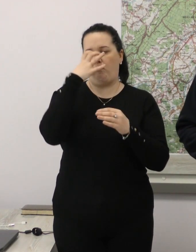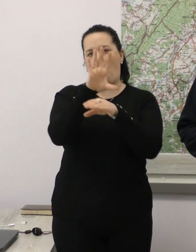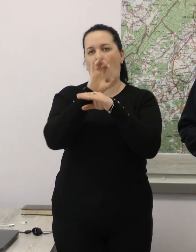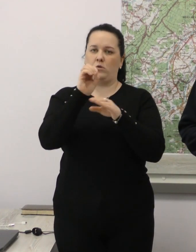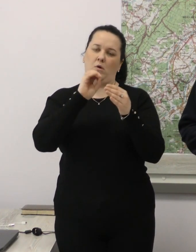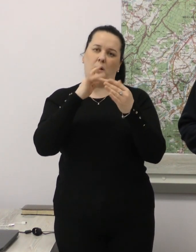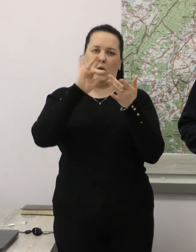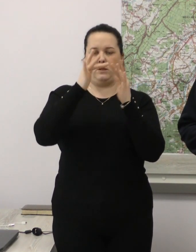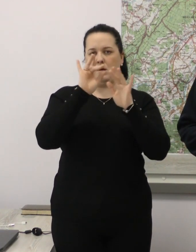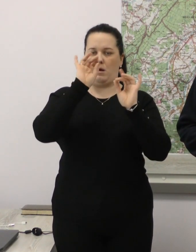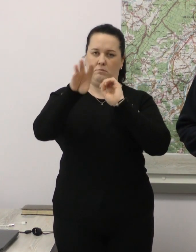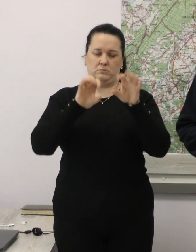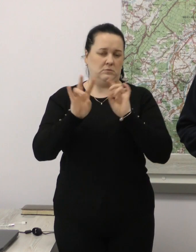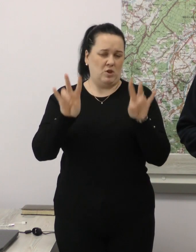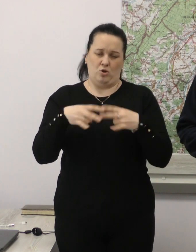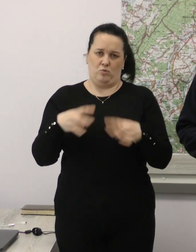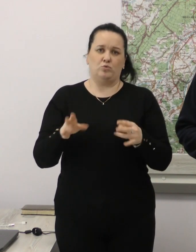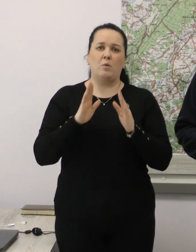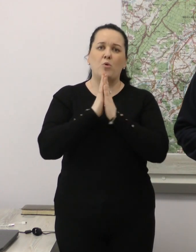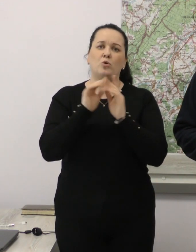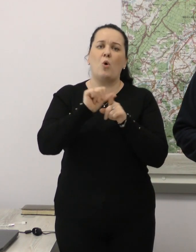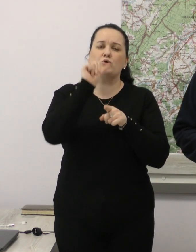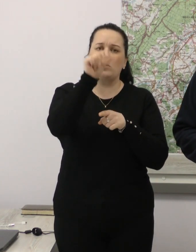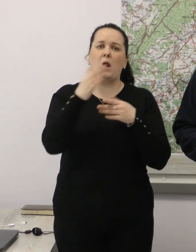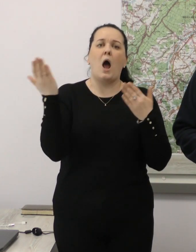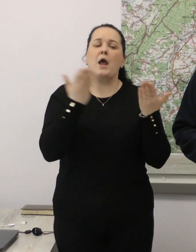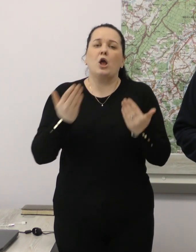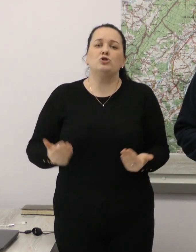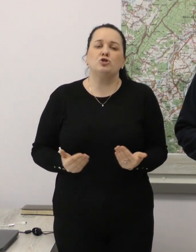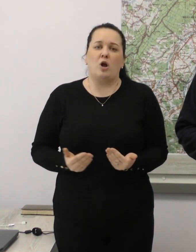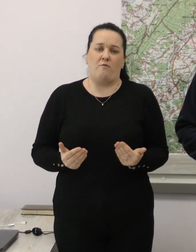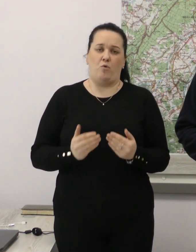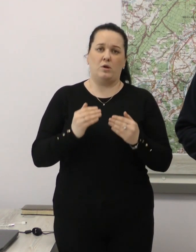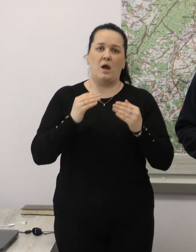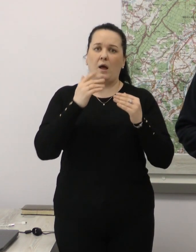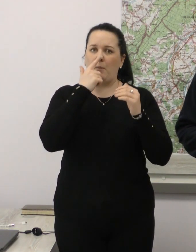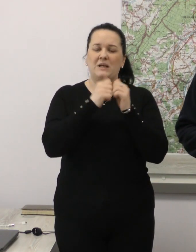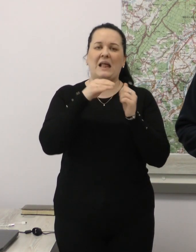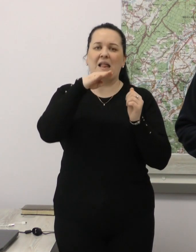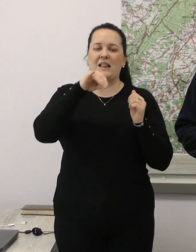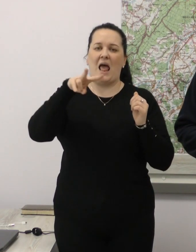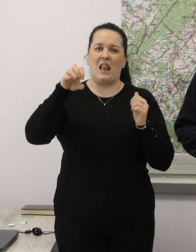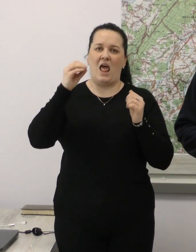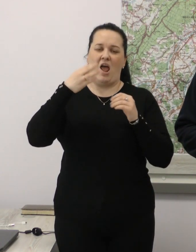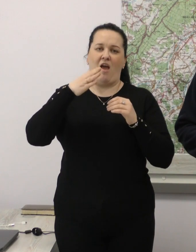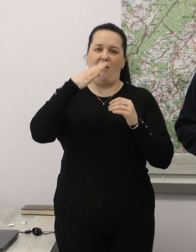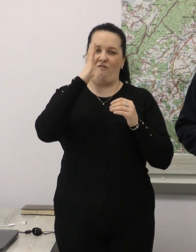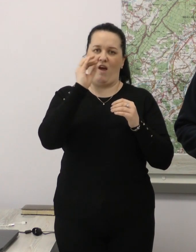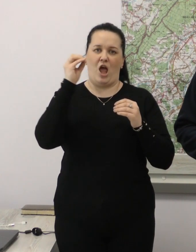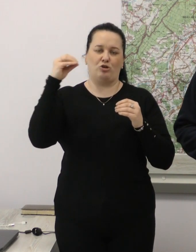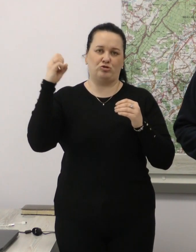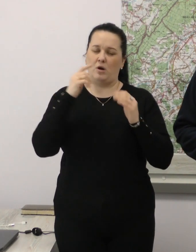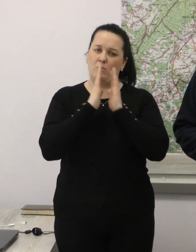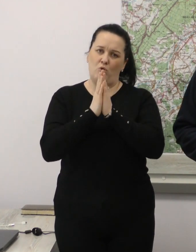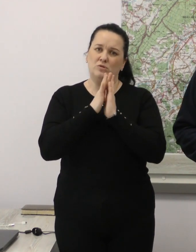Особливо звертаюся увагу тим мешканцям, які живуть неподалік телевежі. Рекомендую на